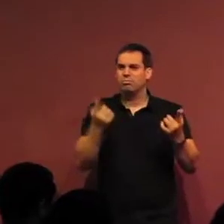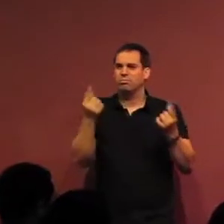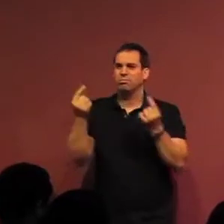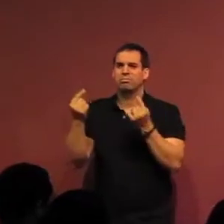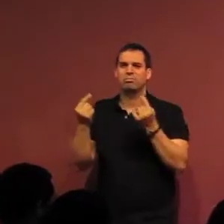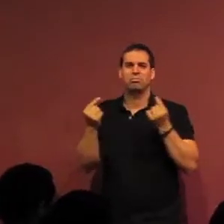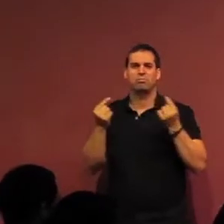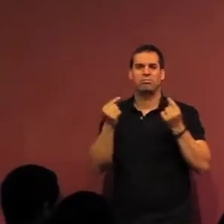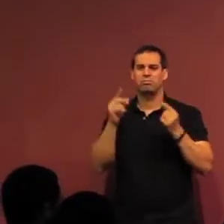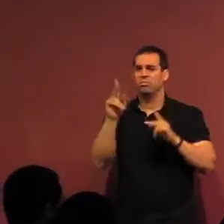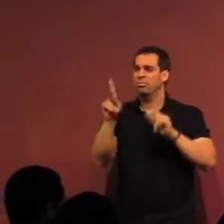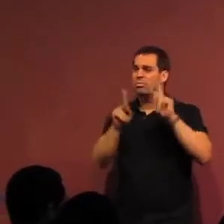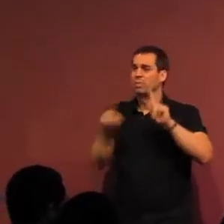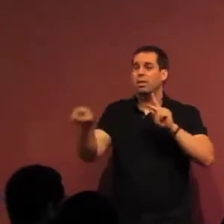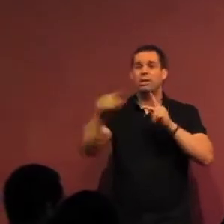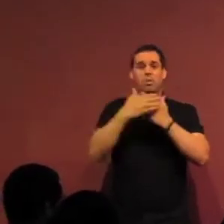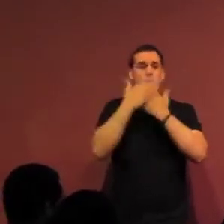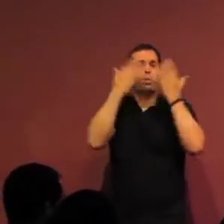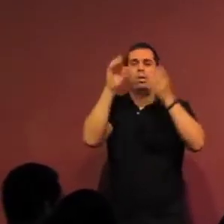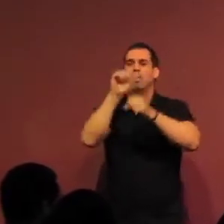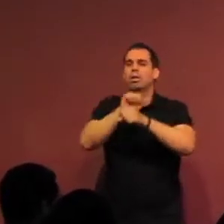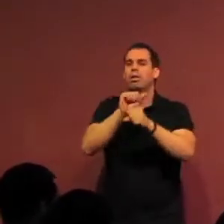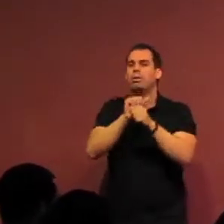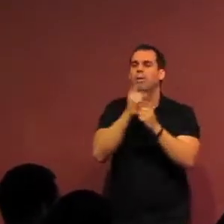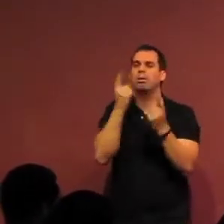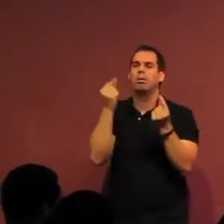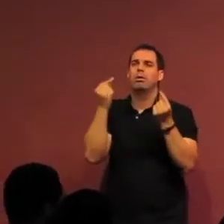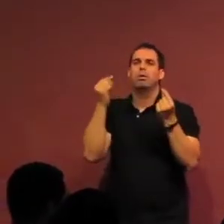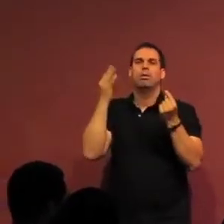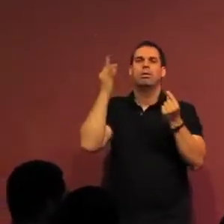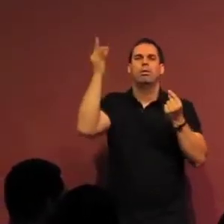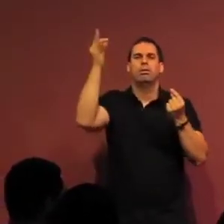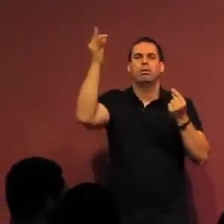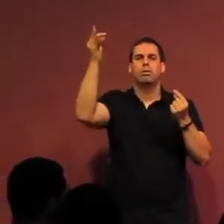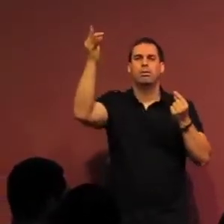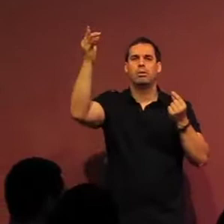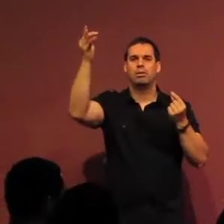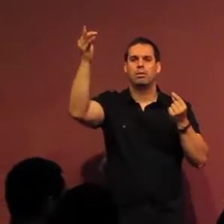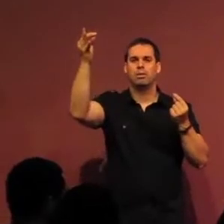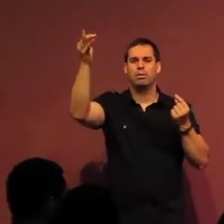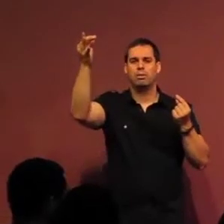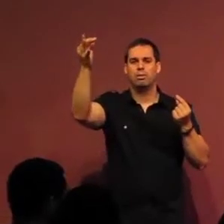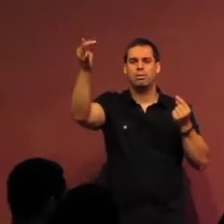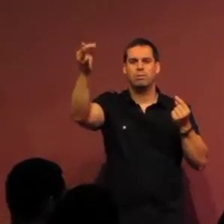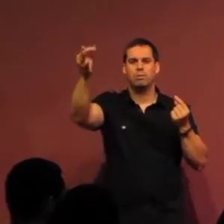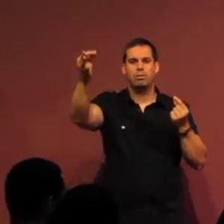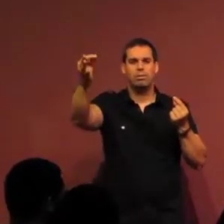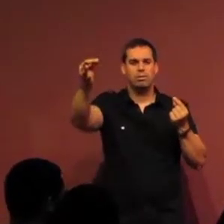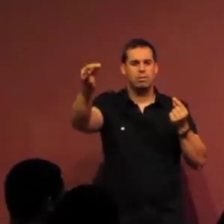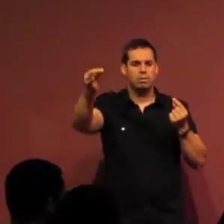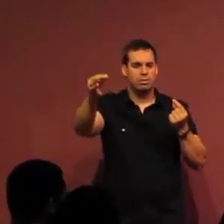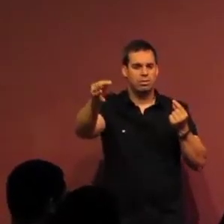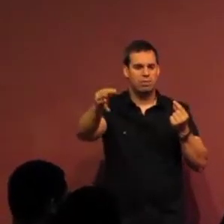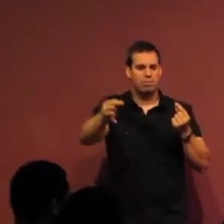fuera, que cosa fuera la masa sin cantera, un testaferro de